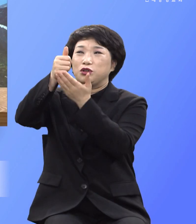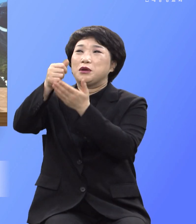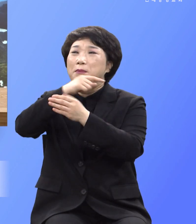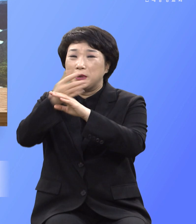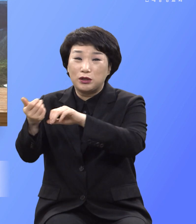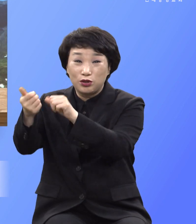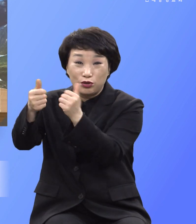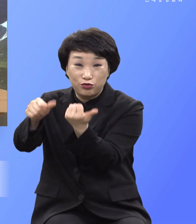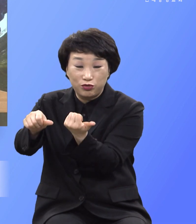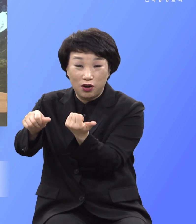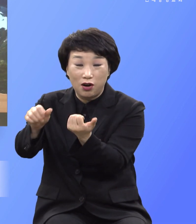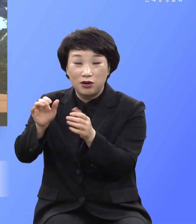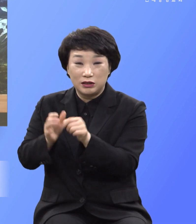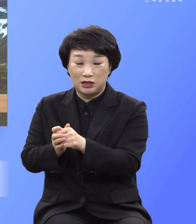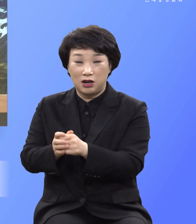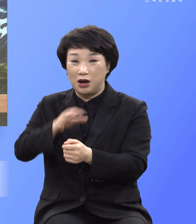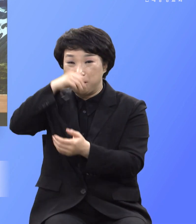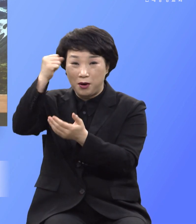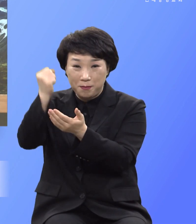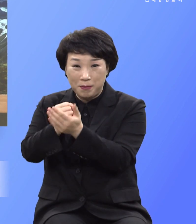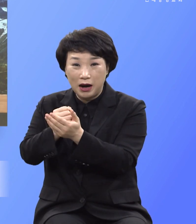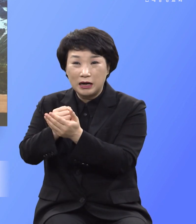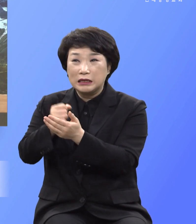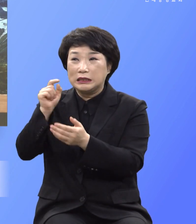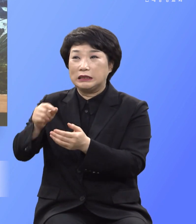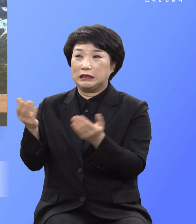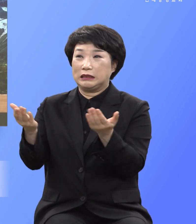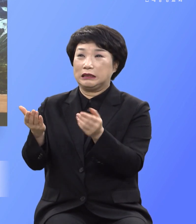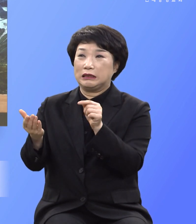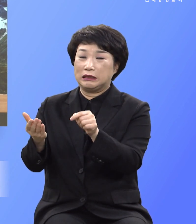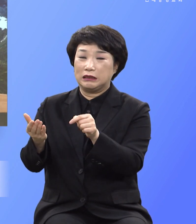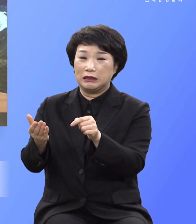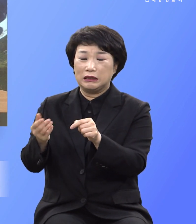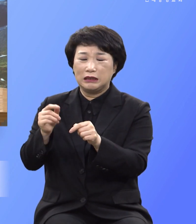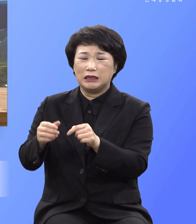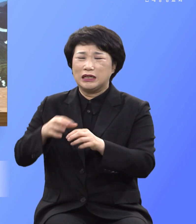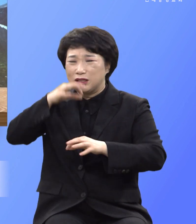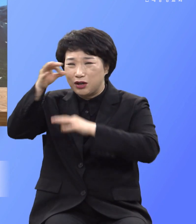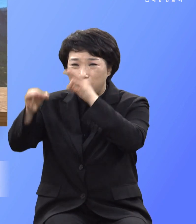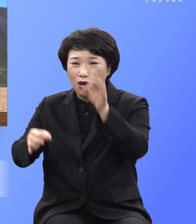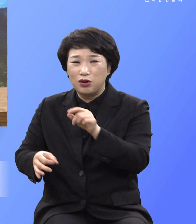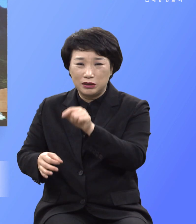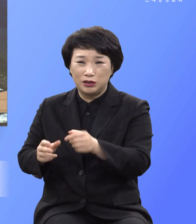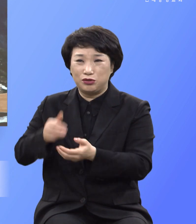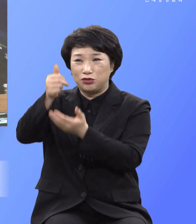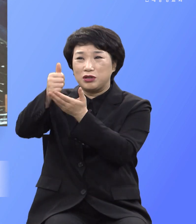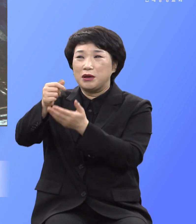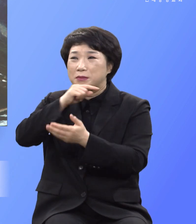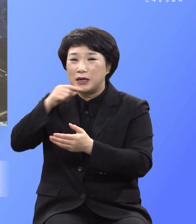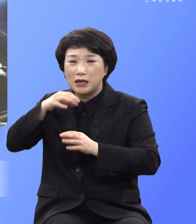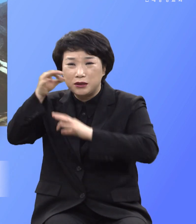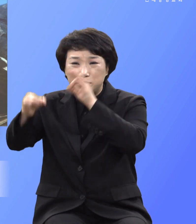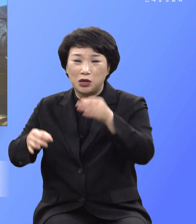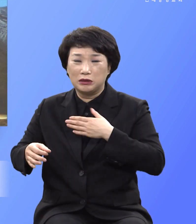흘려서 십자가에서 못 박히는 그 현장 그 절주 주님 그 핏소리를 나도 말하게